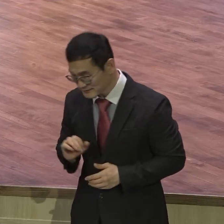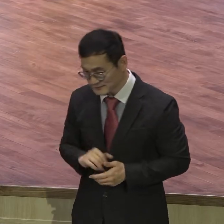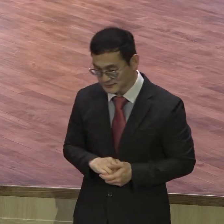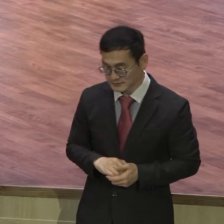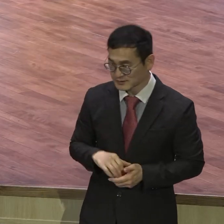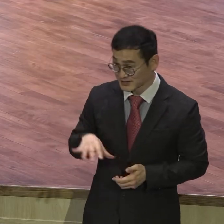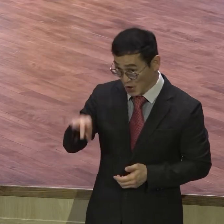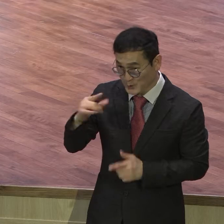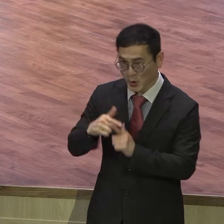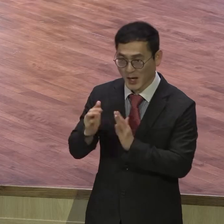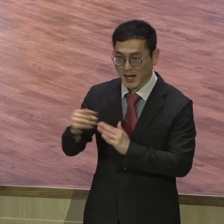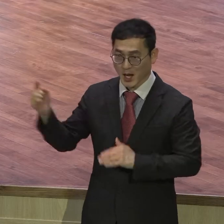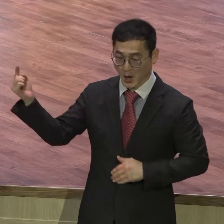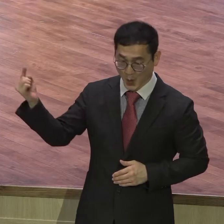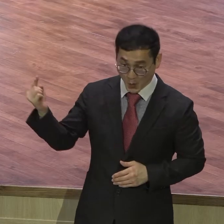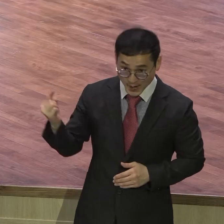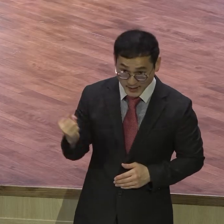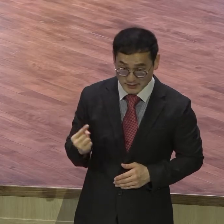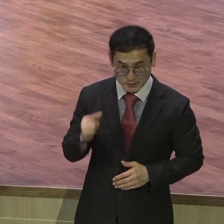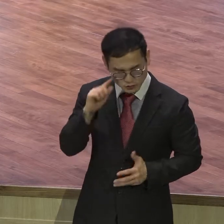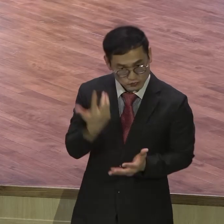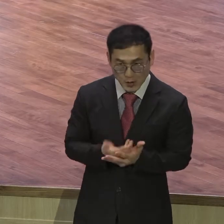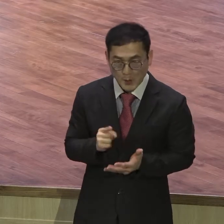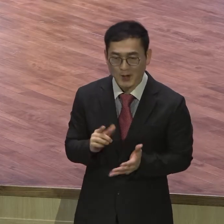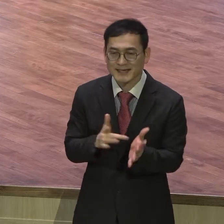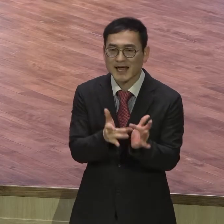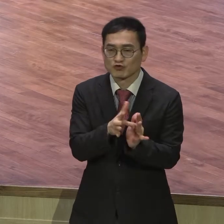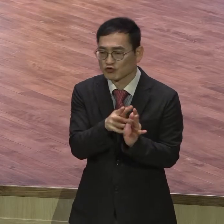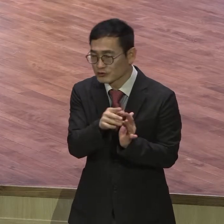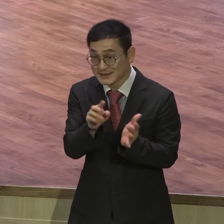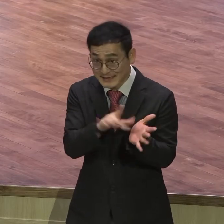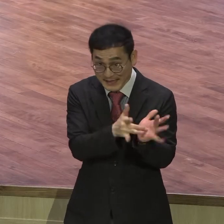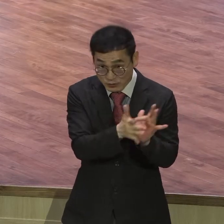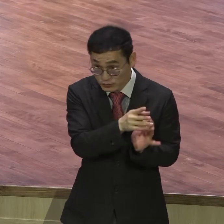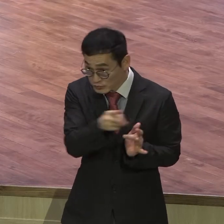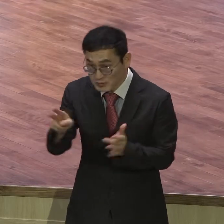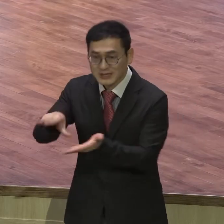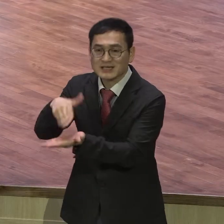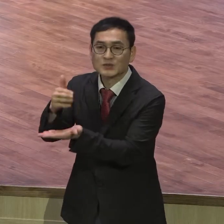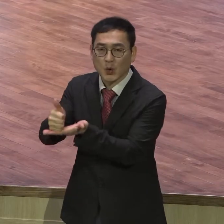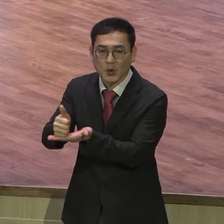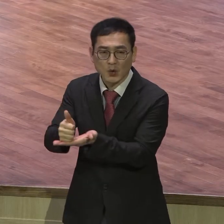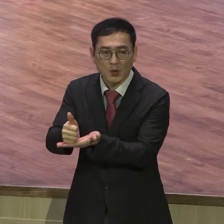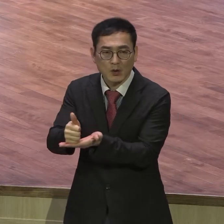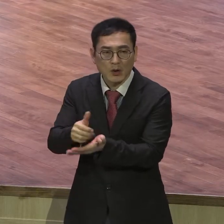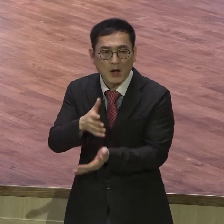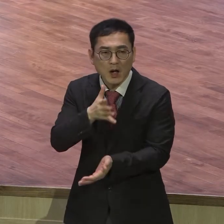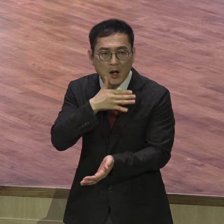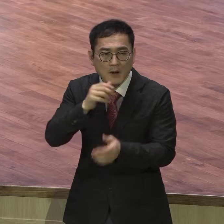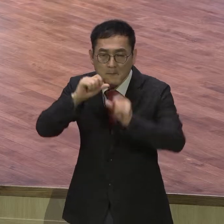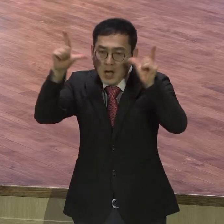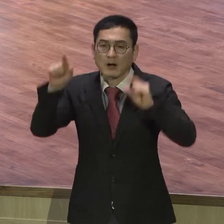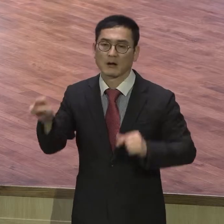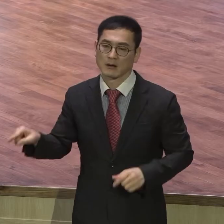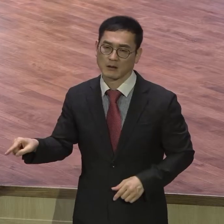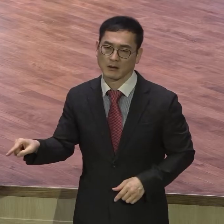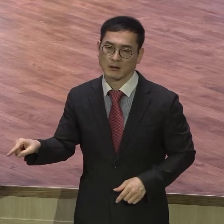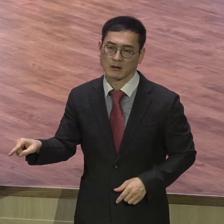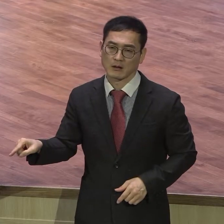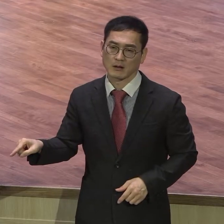와서 충격받은 게 뭐냐 예수가 그리스도한 사실이요 예수님이 그리스도한 사실을 예원교회 와서